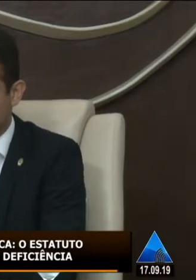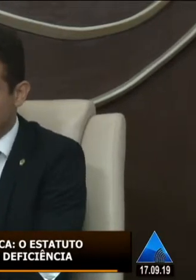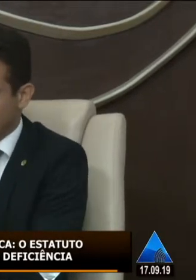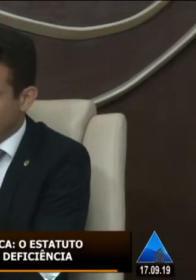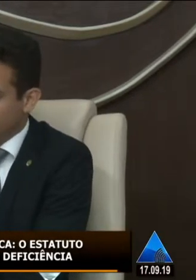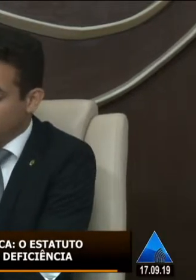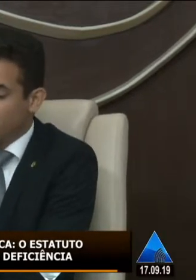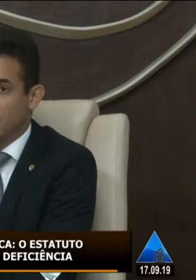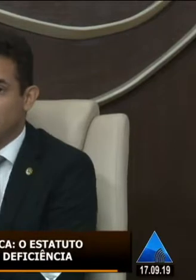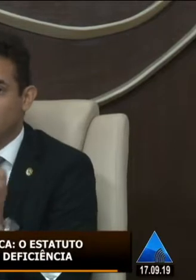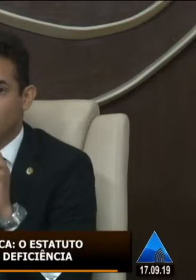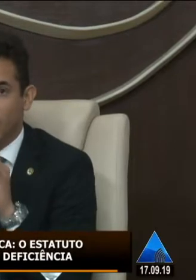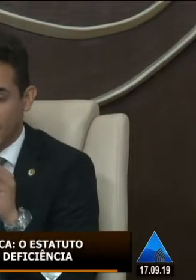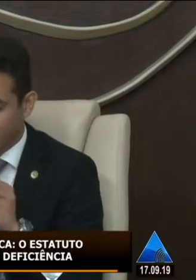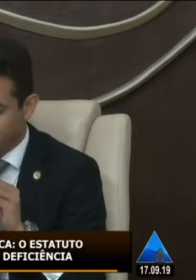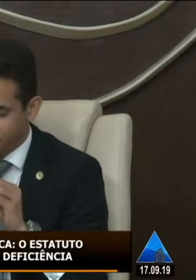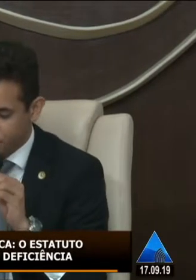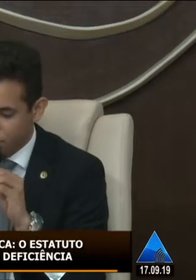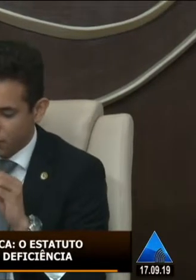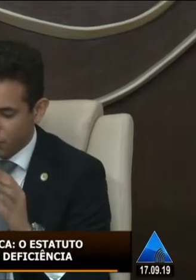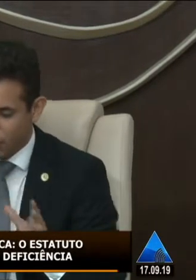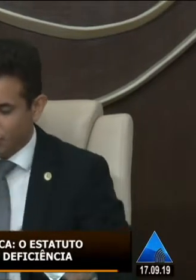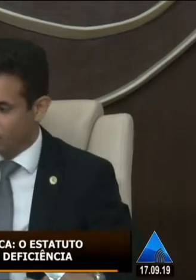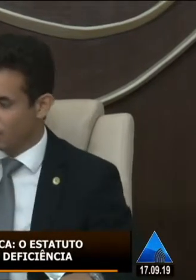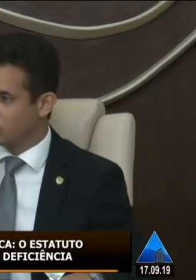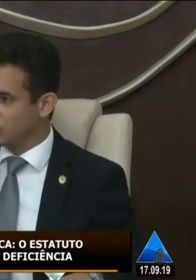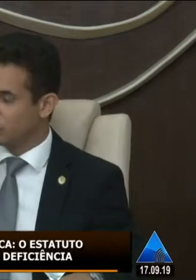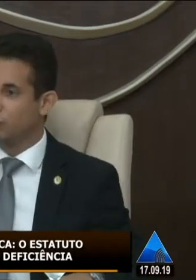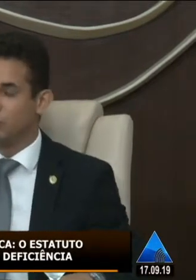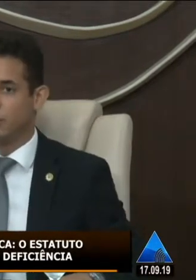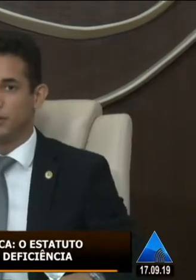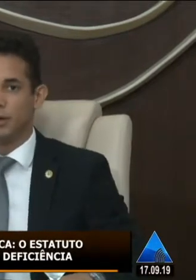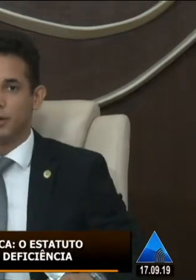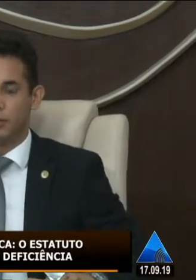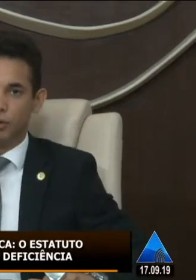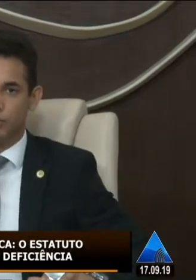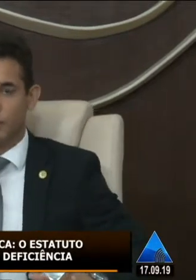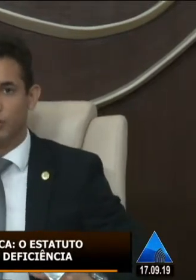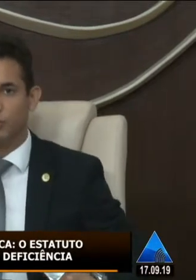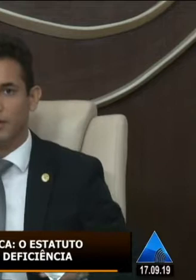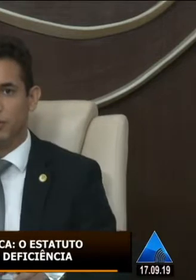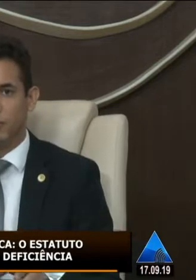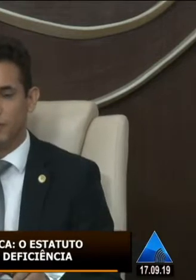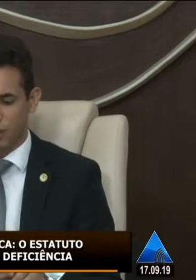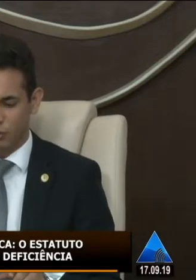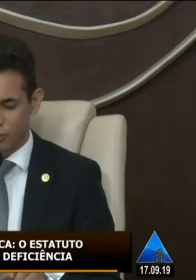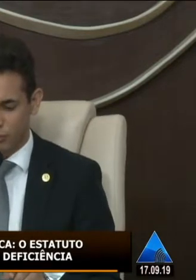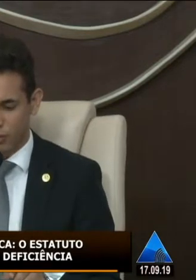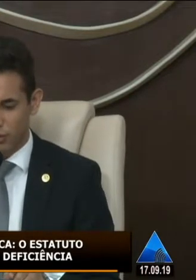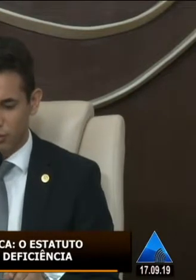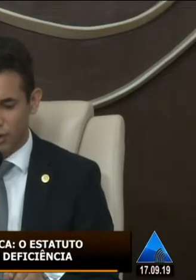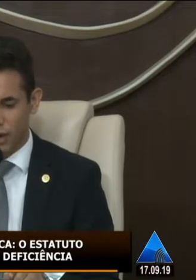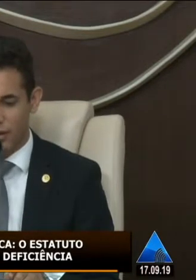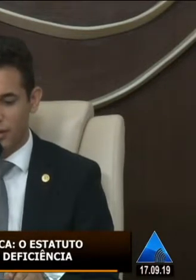eu vou fazer aqui agora uma fala geralmente a gente faz no início um pronunciamento mas eu fiz questão